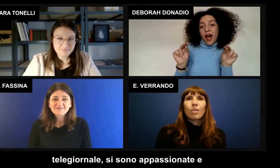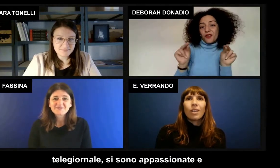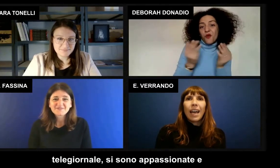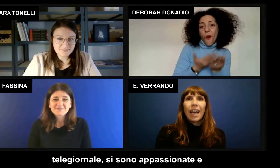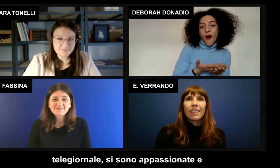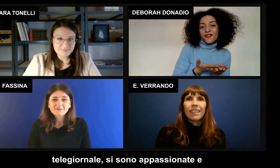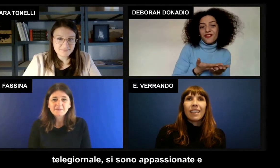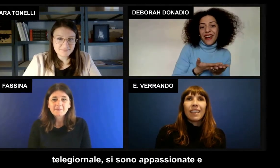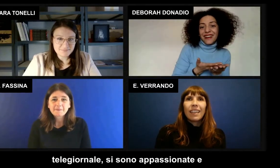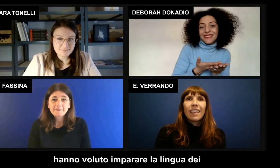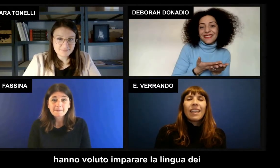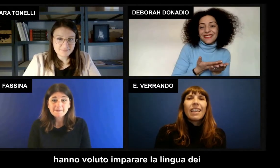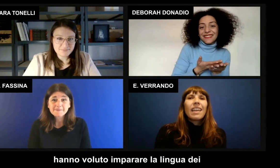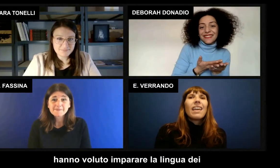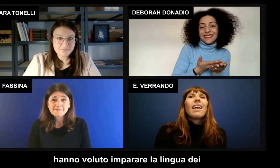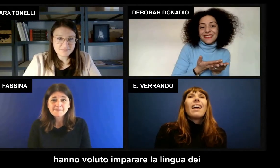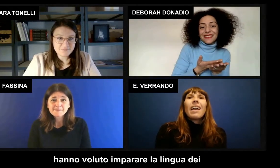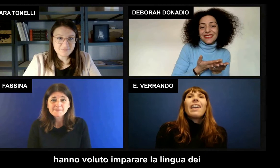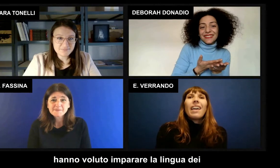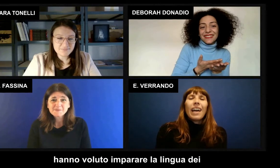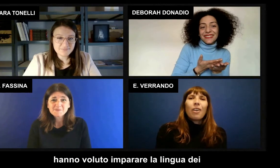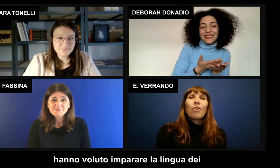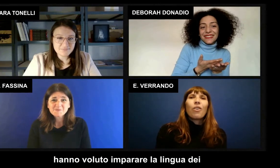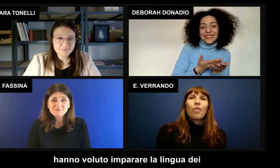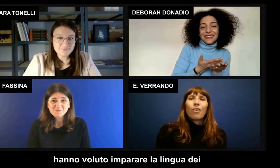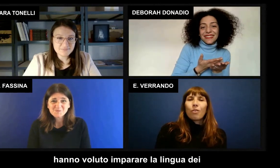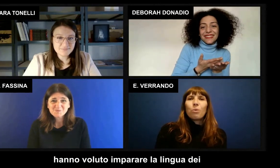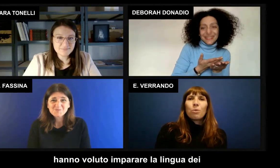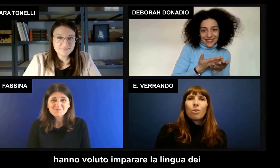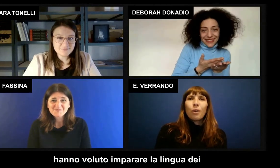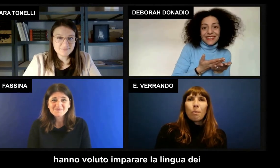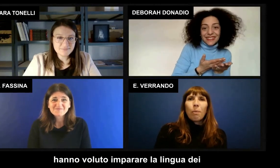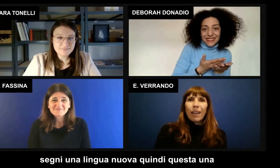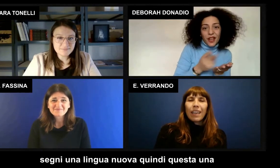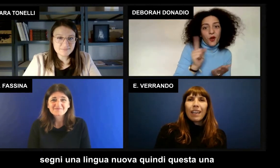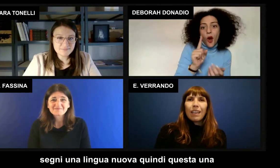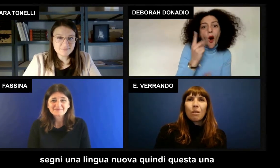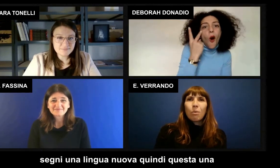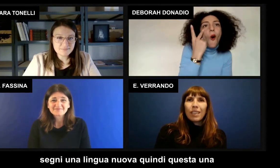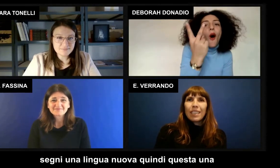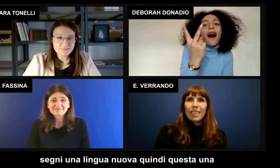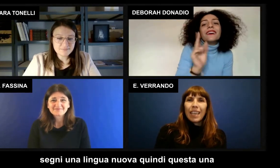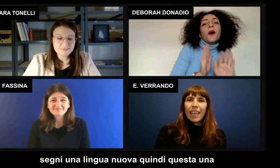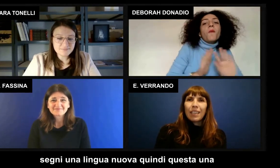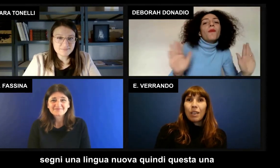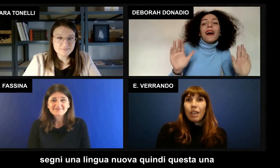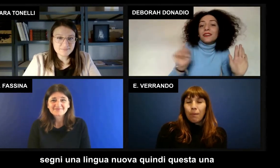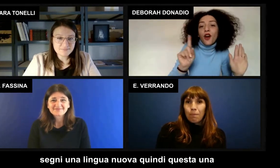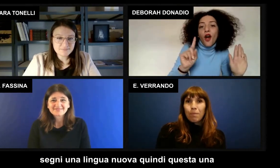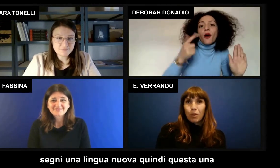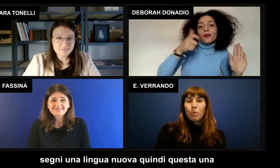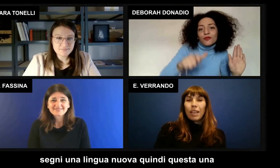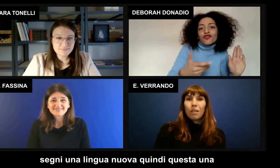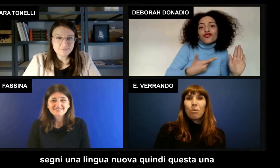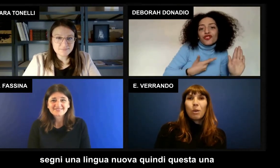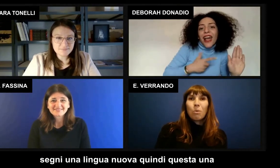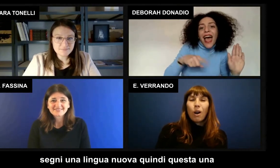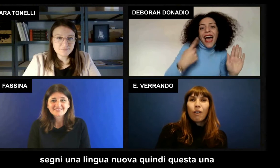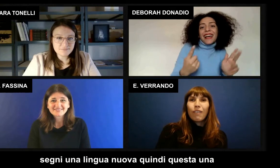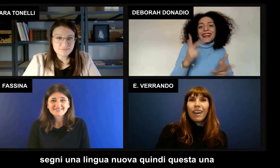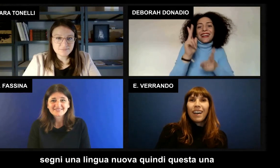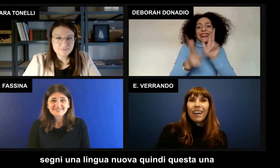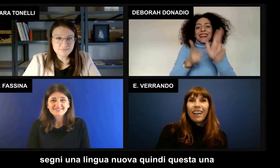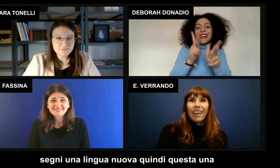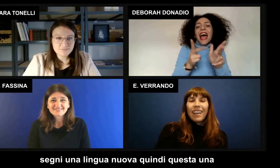appassionate e hanno voluto imparare la lingua dei segni una lingua